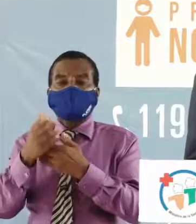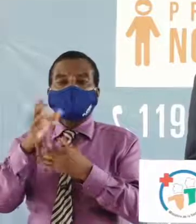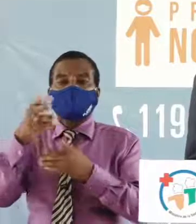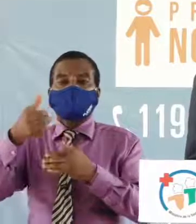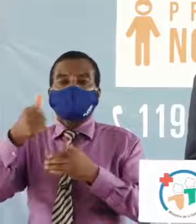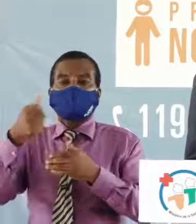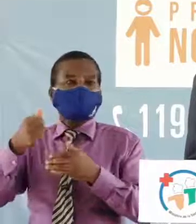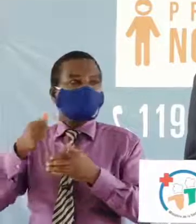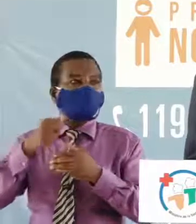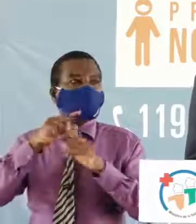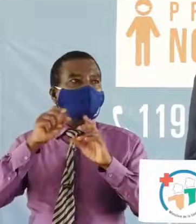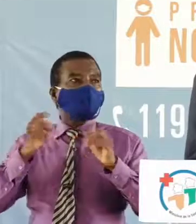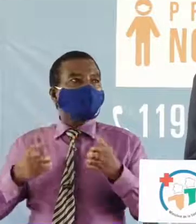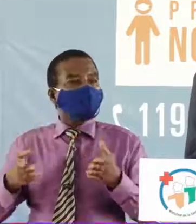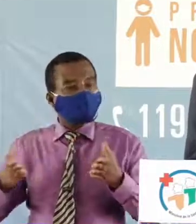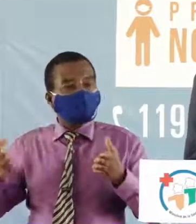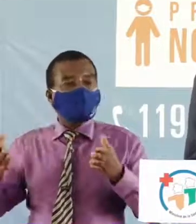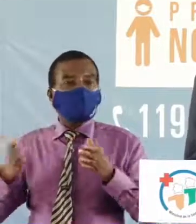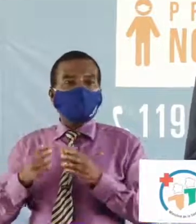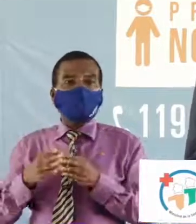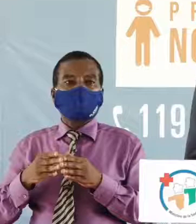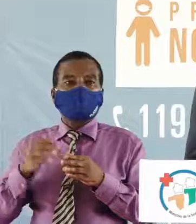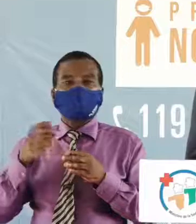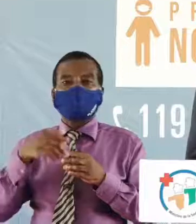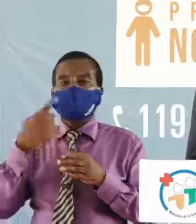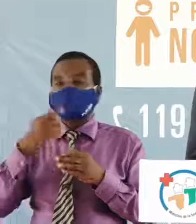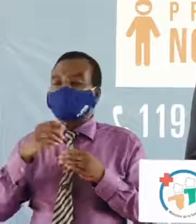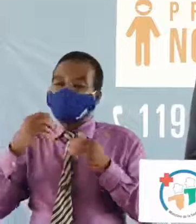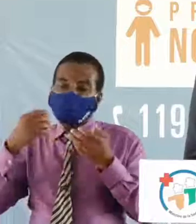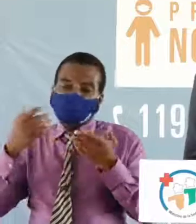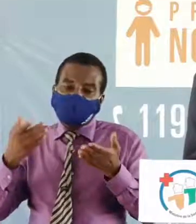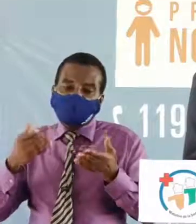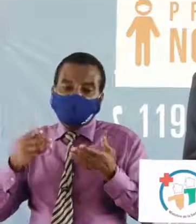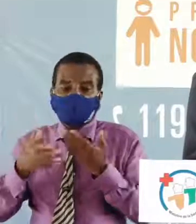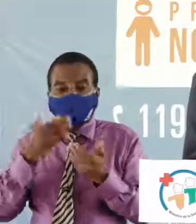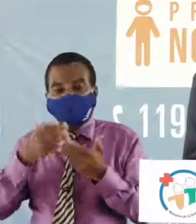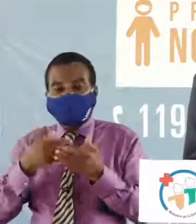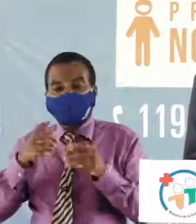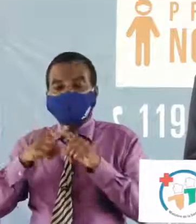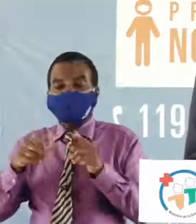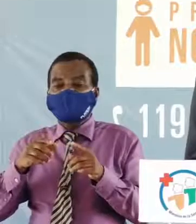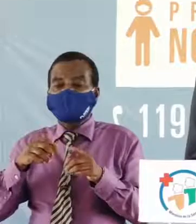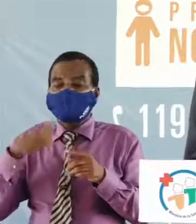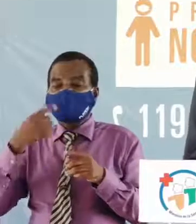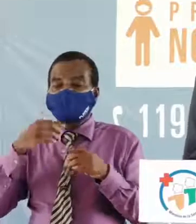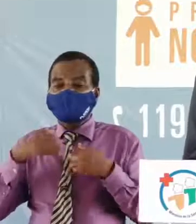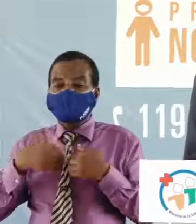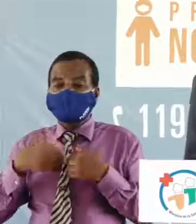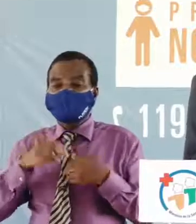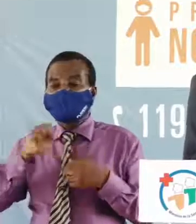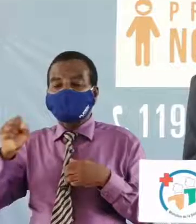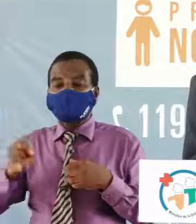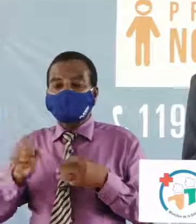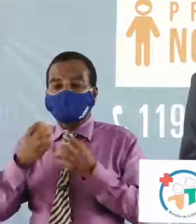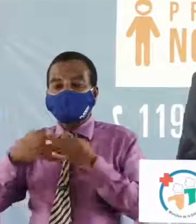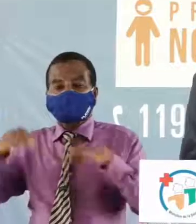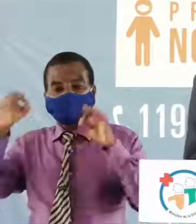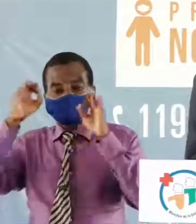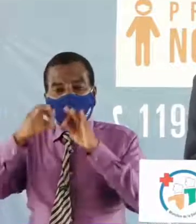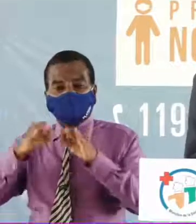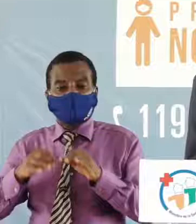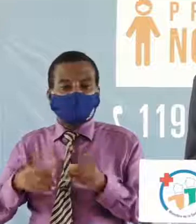question anodine mais qui a son importance pour cela nous allons demander au docteur Elit Kouassi de revenir ici